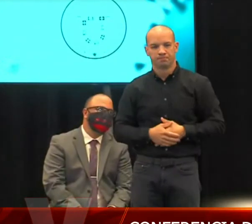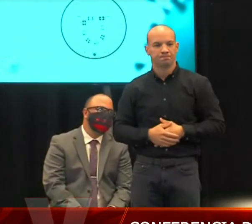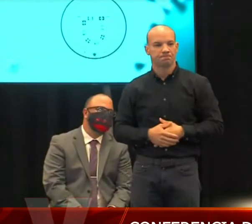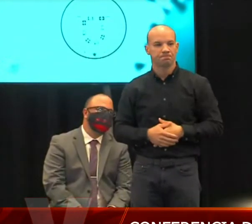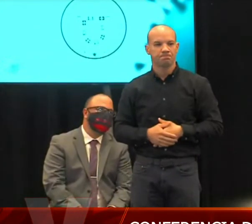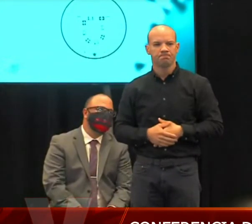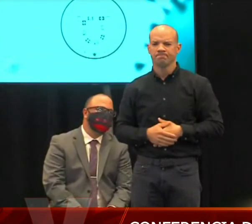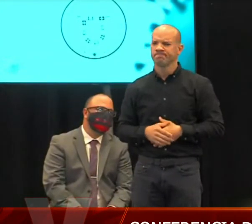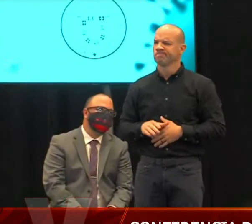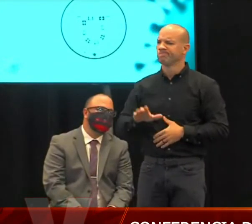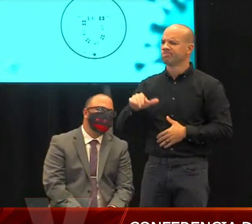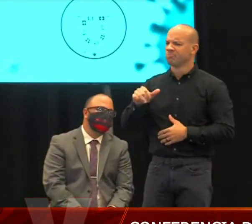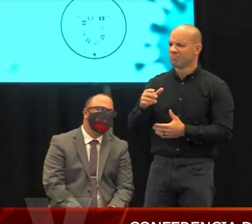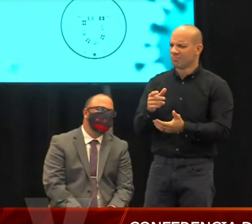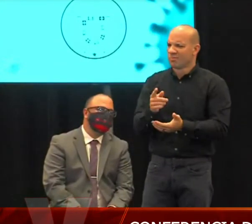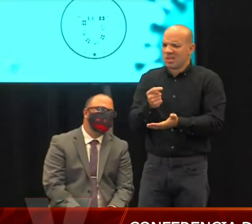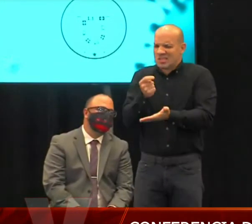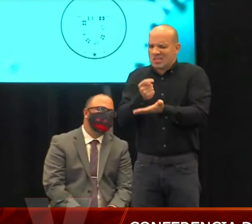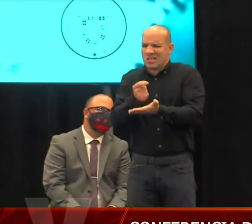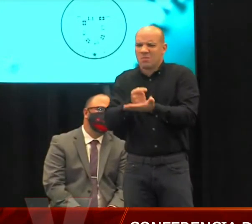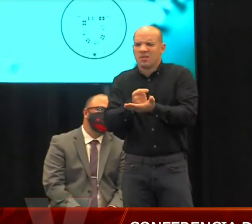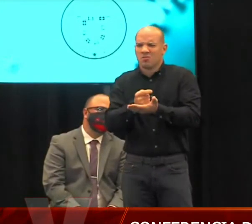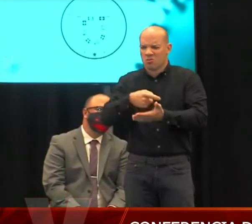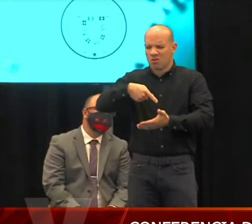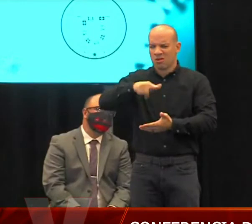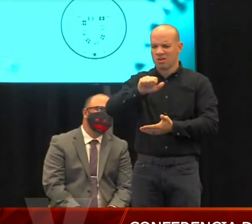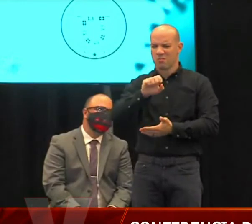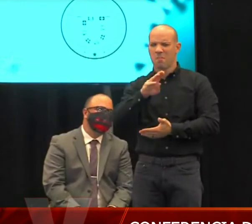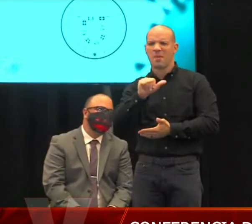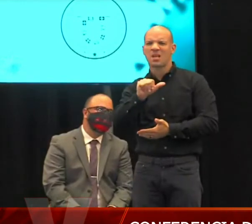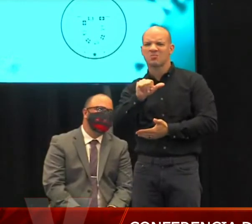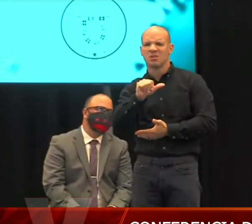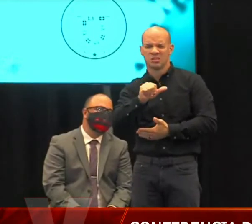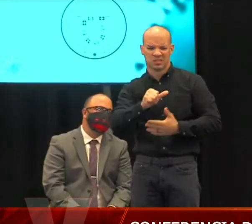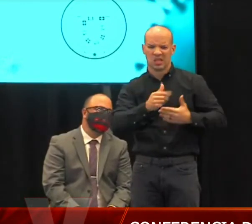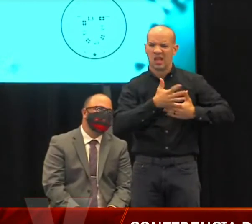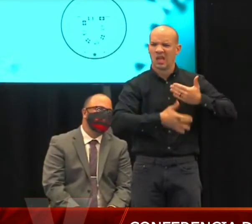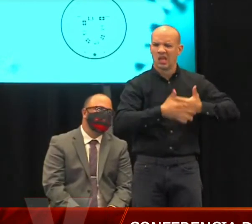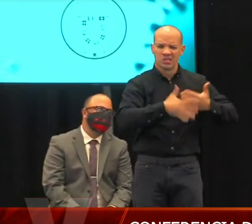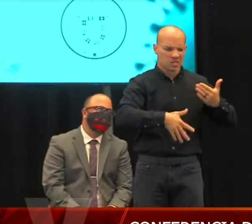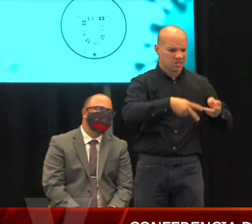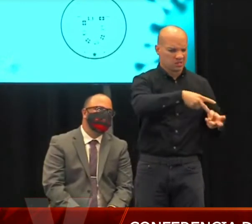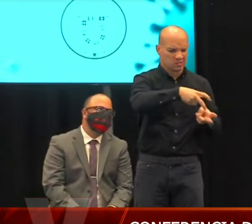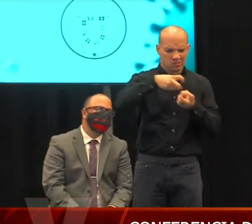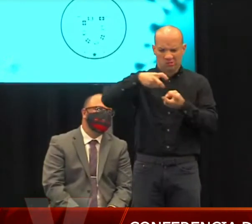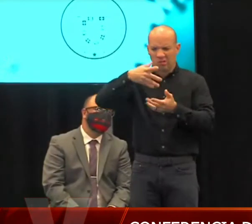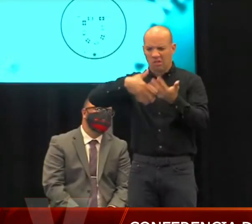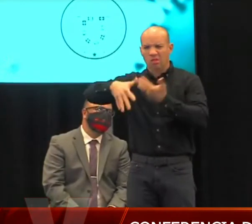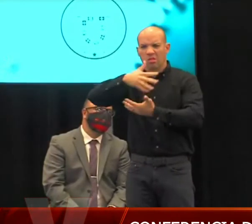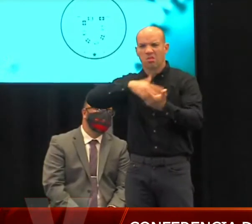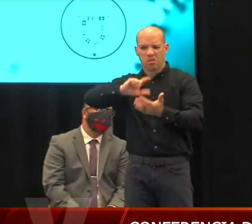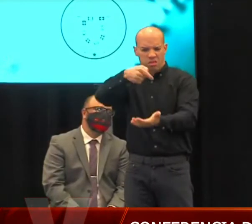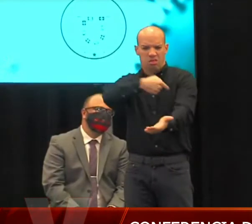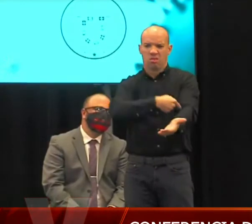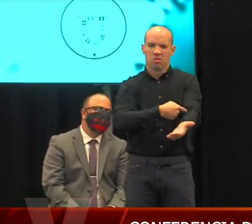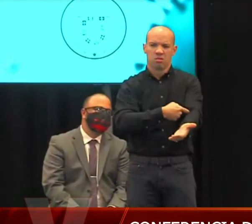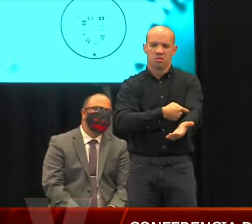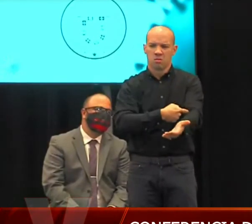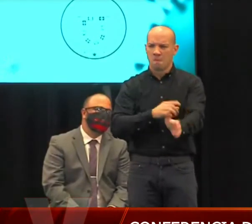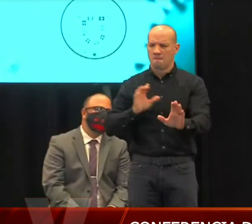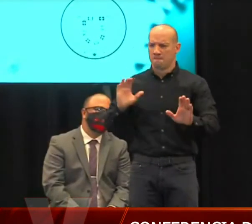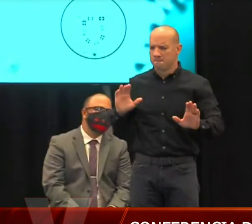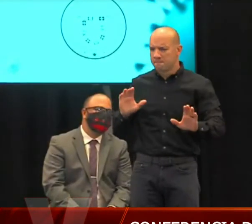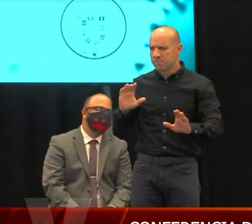tratamientos como el plasma, etcétera, que el secretario ha dicho que están cubiertos hasta el 15 de octubre. ¿Cuál es el plan del gobierno